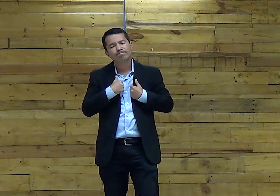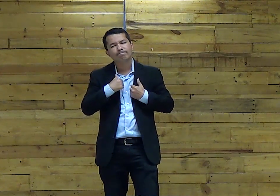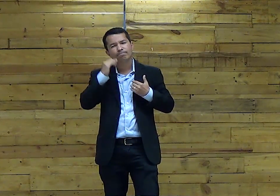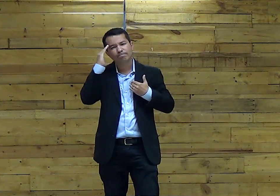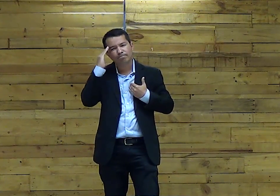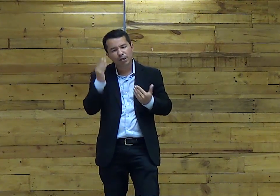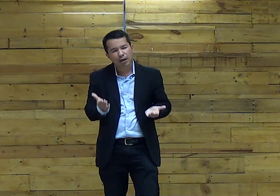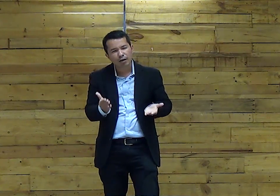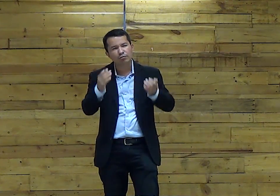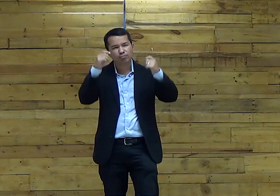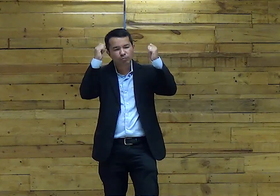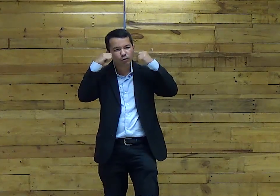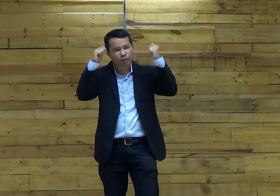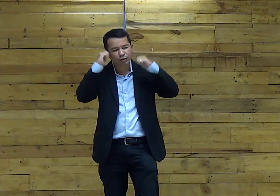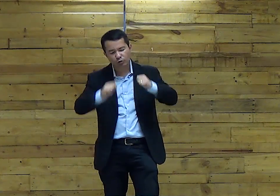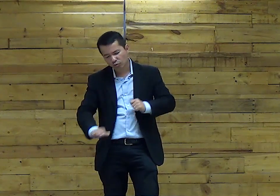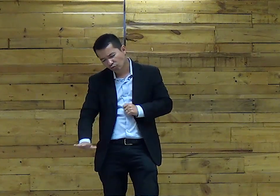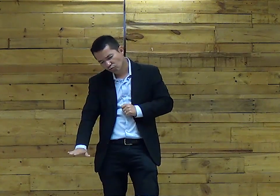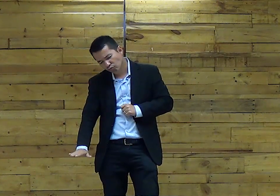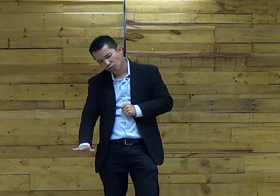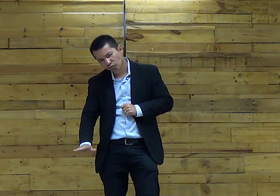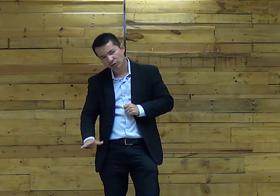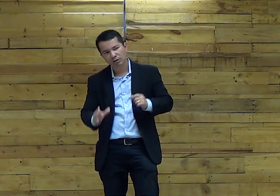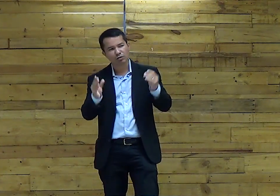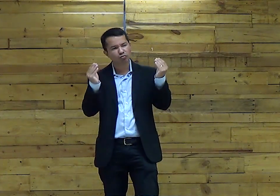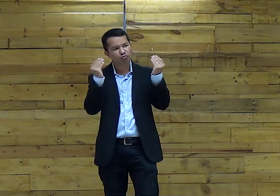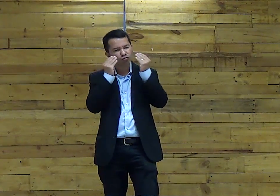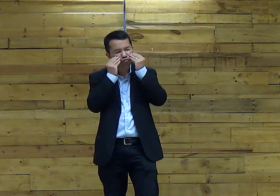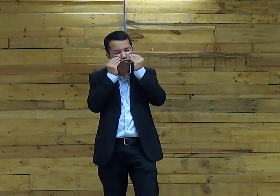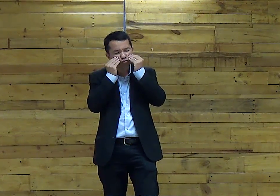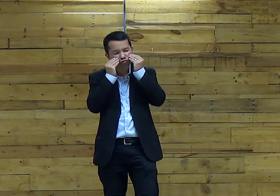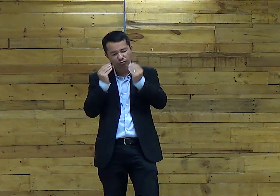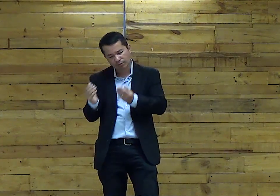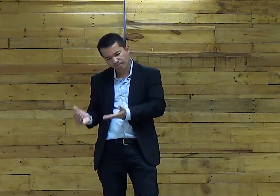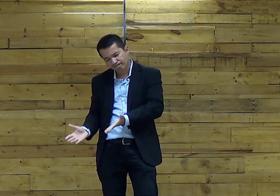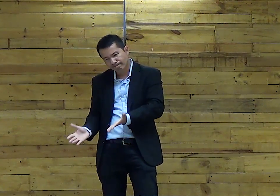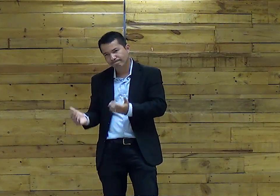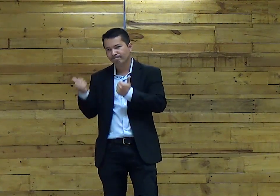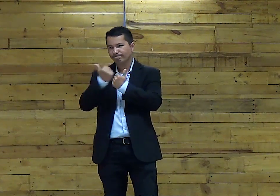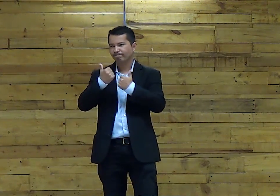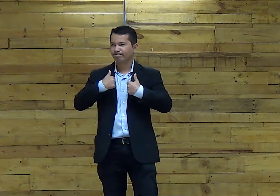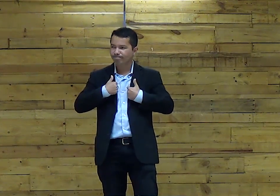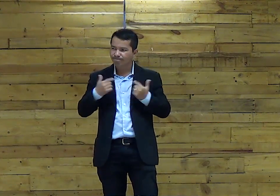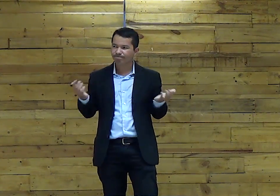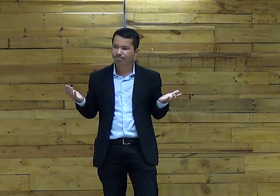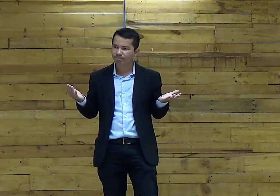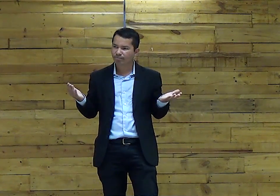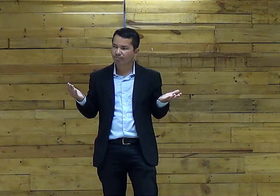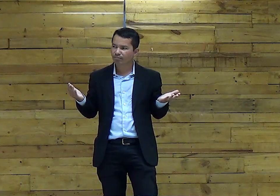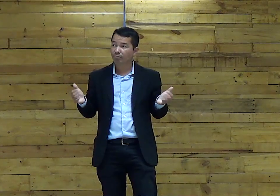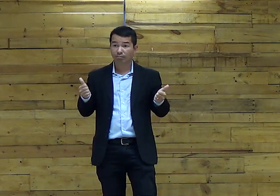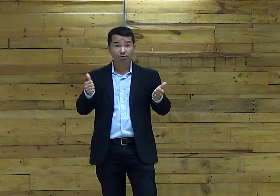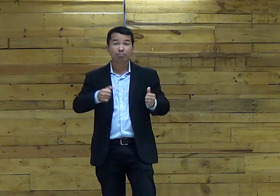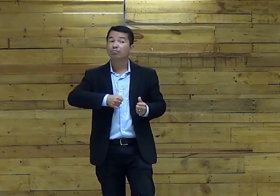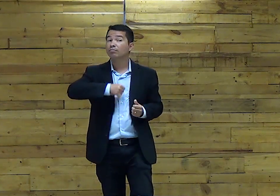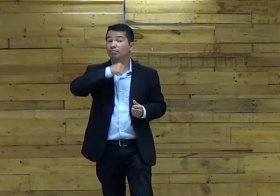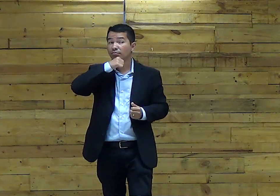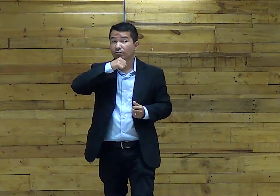em lugar No lugar Deles No sacrifício Feito Que eles podiam Então estar ali Junto com